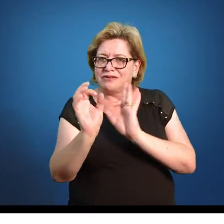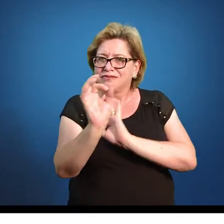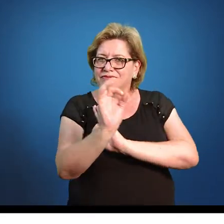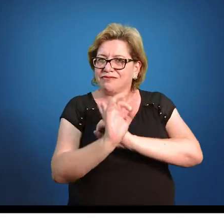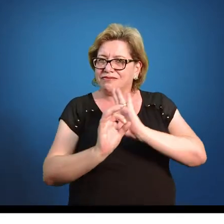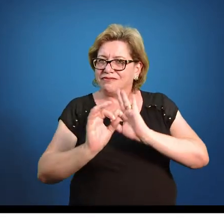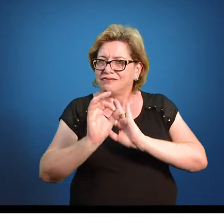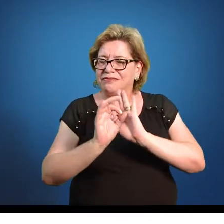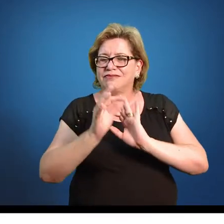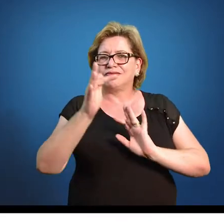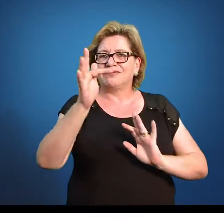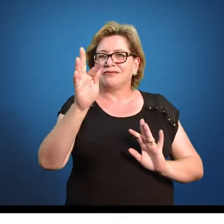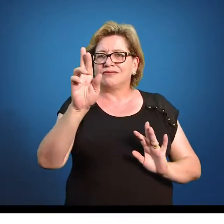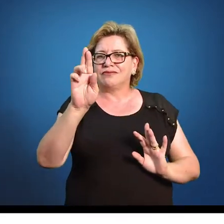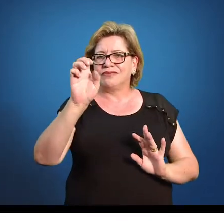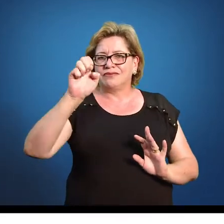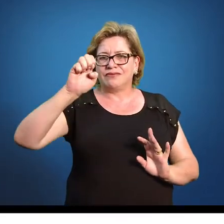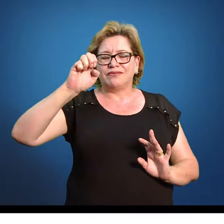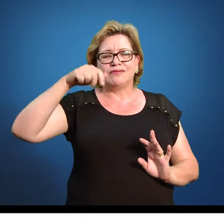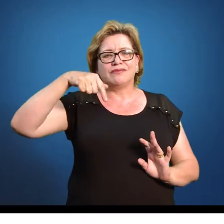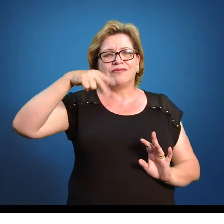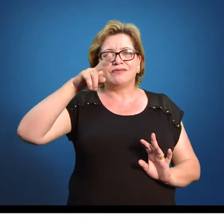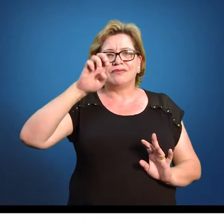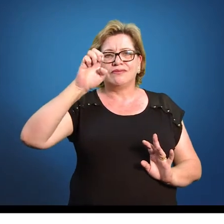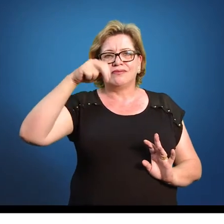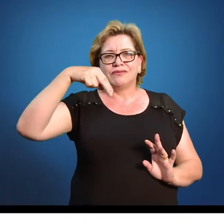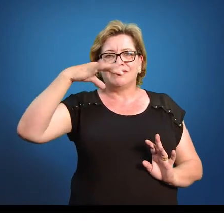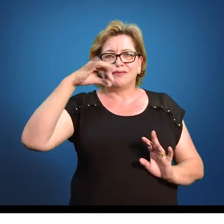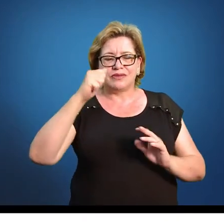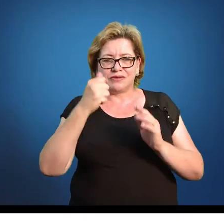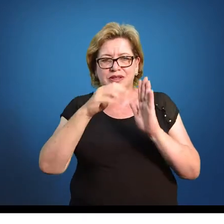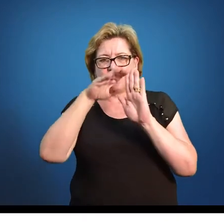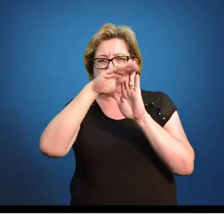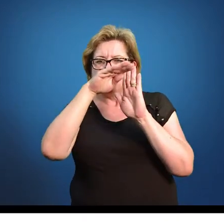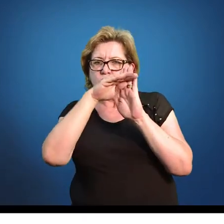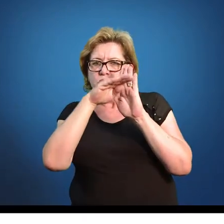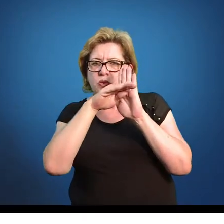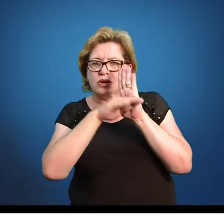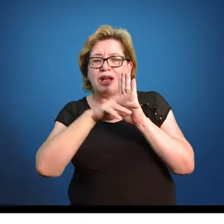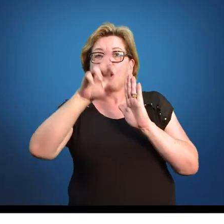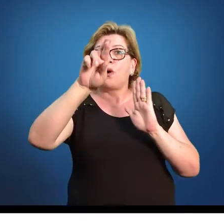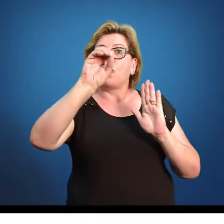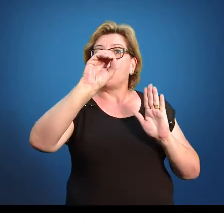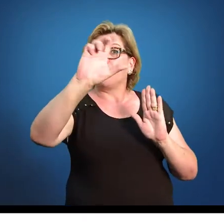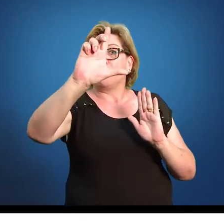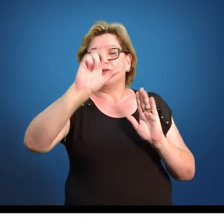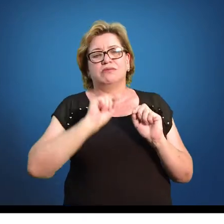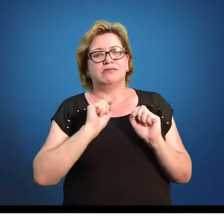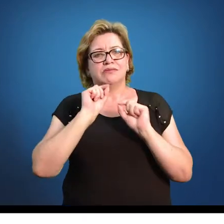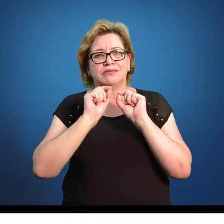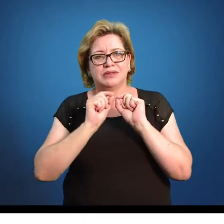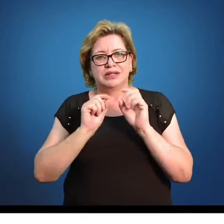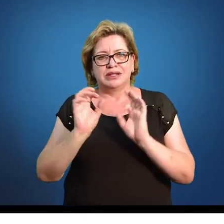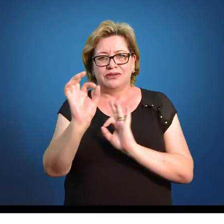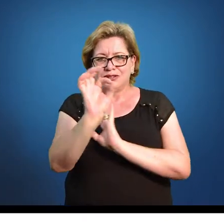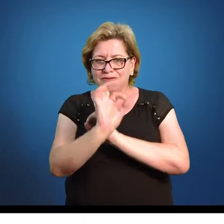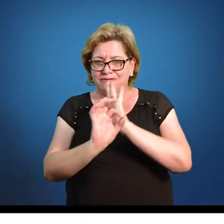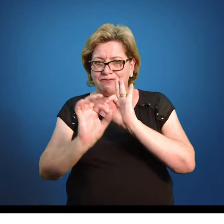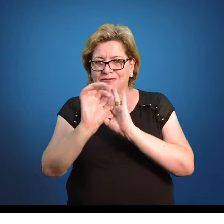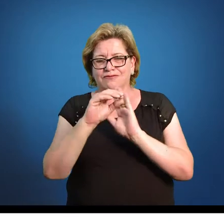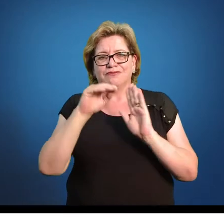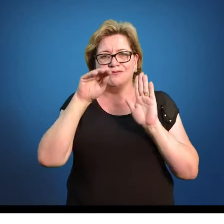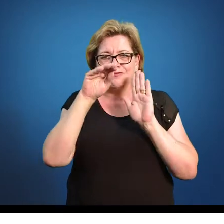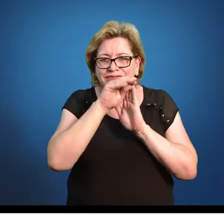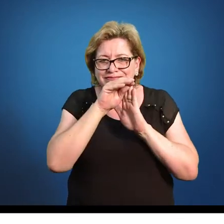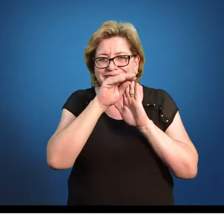nossa distribuição de frequência, é fazer o que a gente chama de Rol. O que vem a ser o Rol? O Rol nada mais é do que você ordenar seus